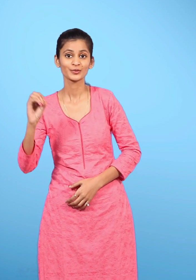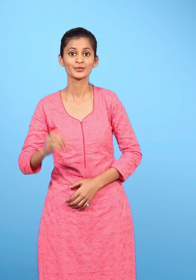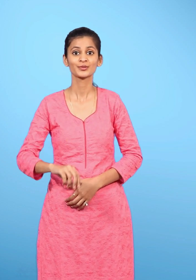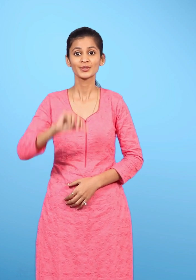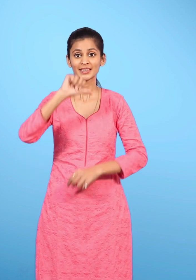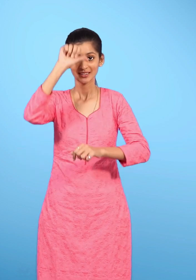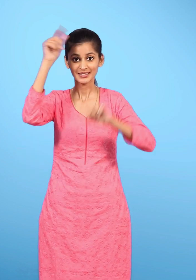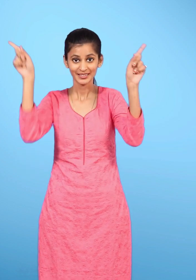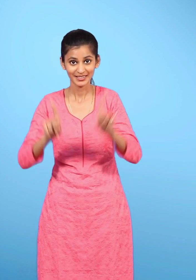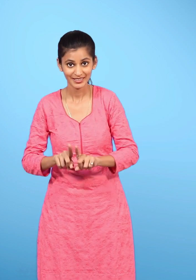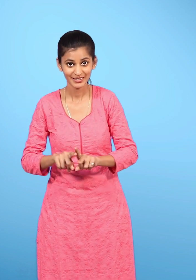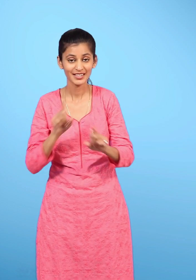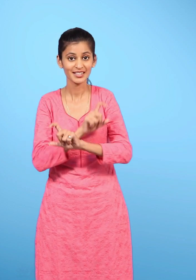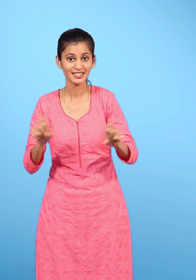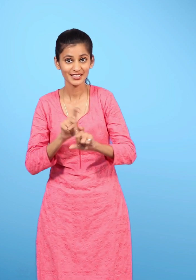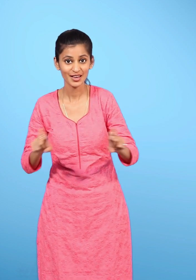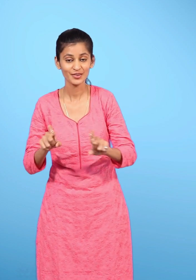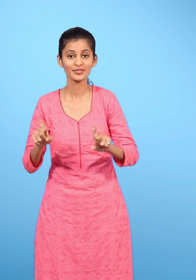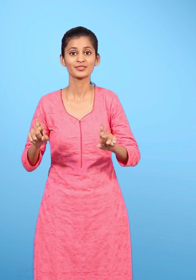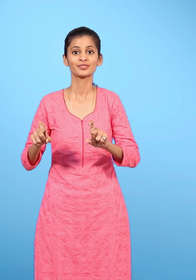सुच भारत अभियान की शुरुवात की गई है